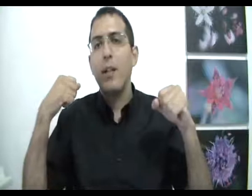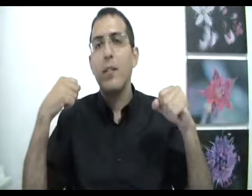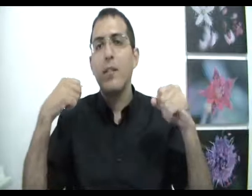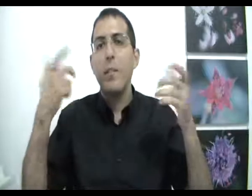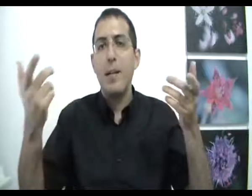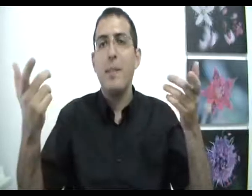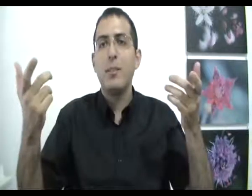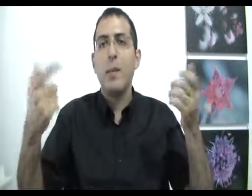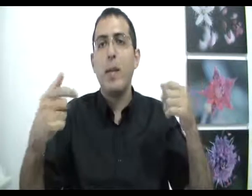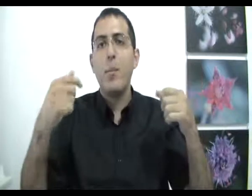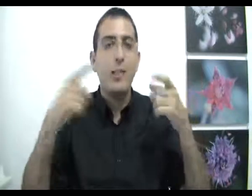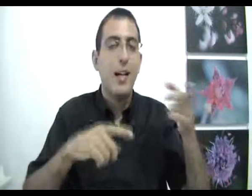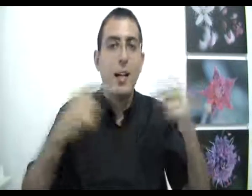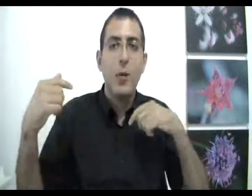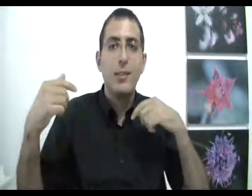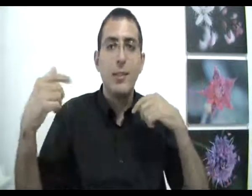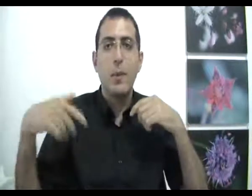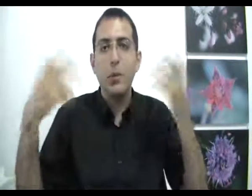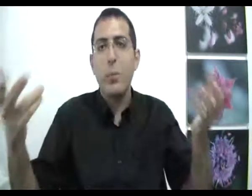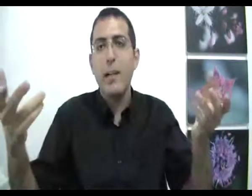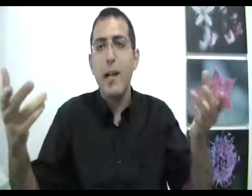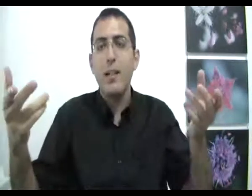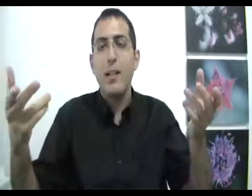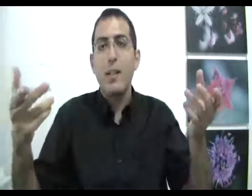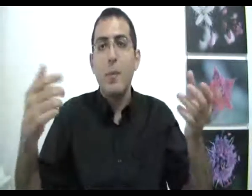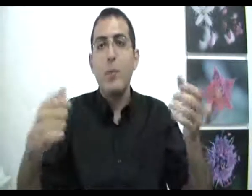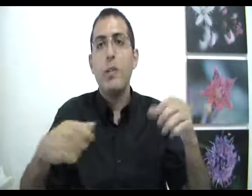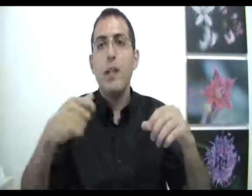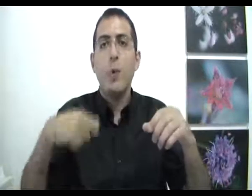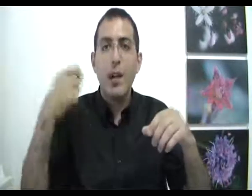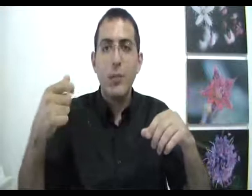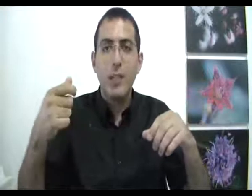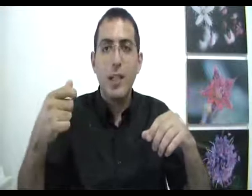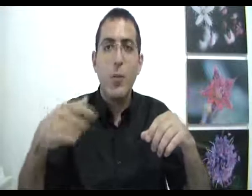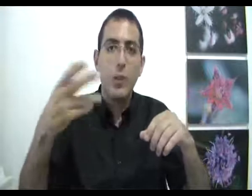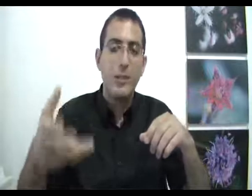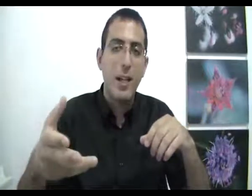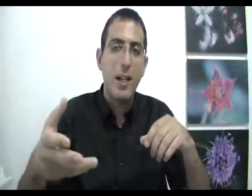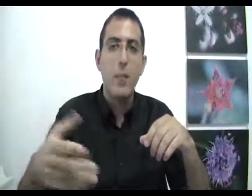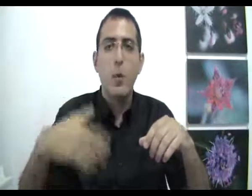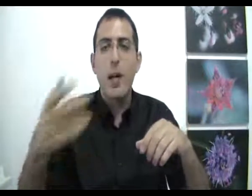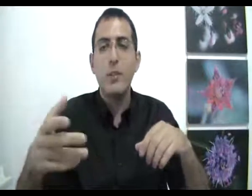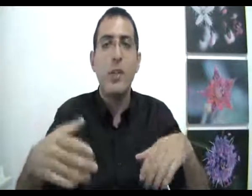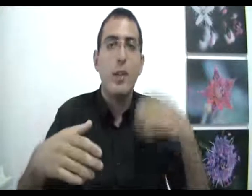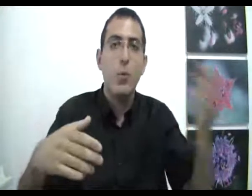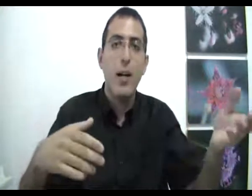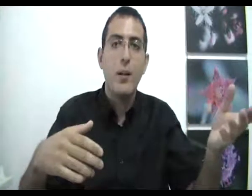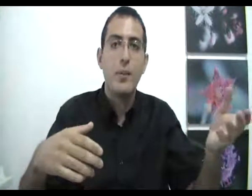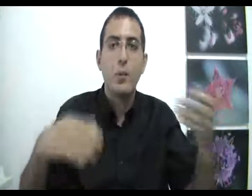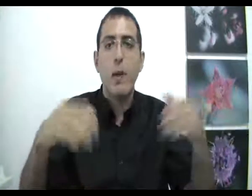ומה זה אומר? אם הוא עשה כי הוא רצה זה אומרים שהוא בחר זאת אומרת אם הוא היה רוצה הוא עשה אם הוא לא היה רוצה הוא לא היה עושה זאת אומרת